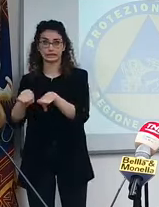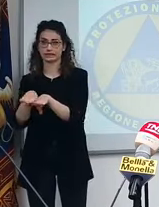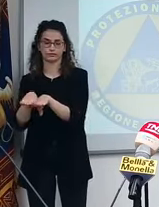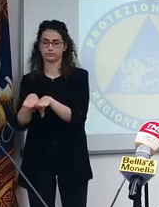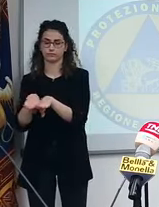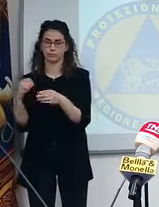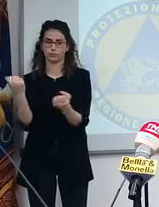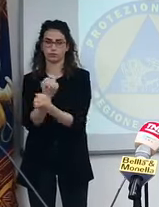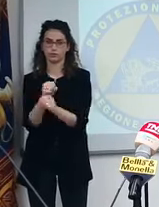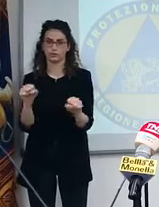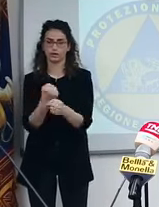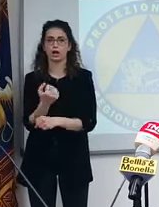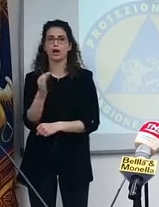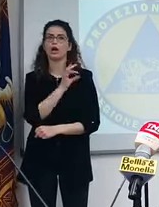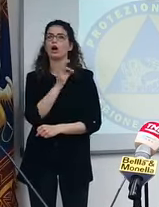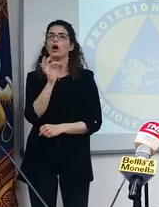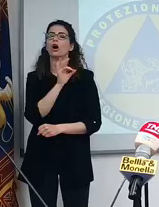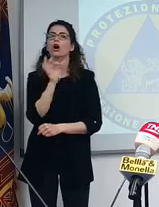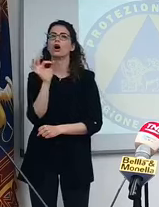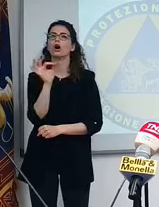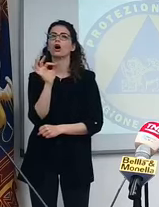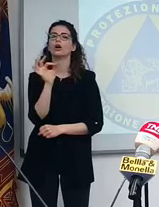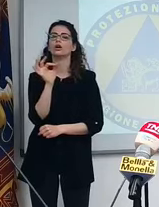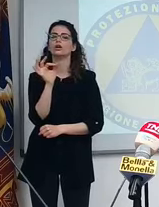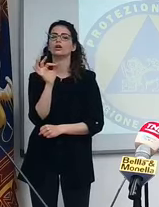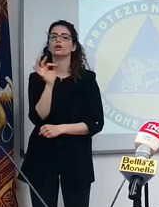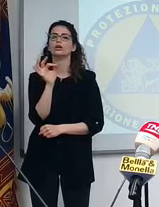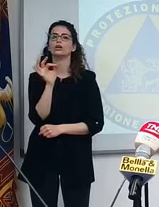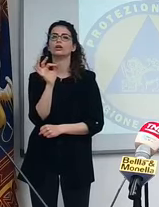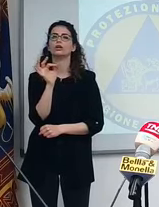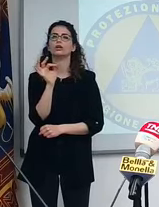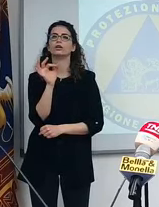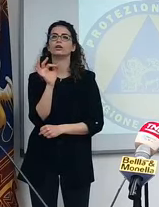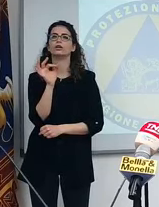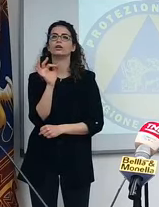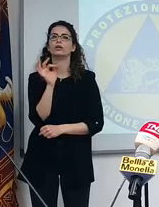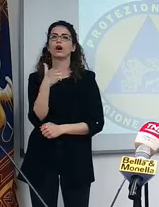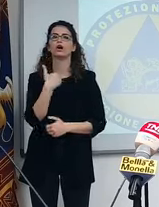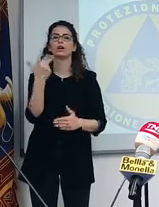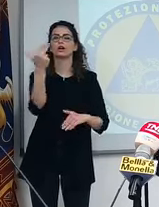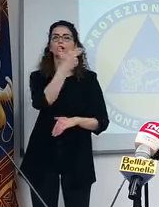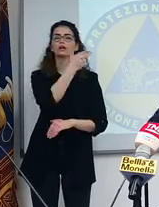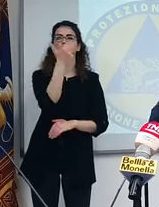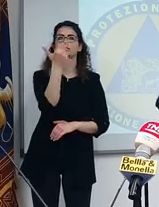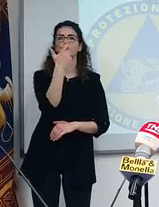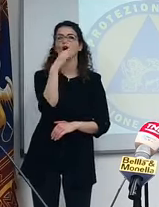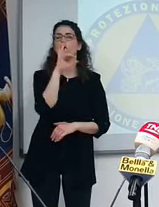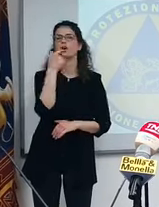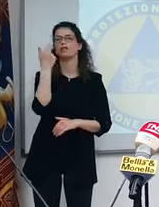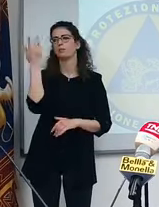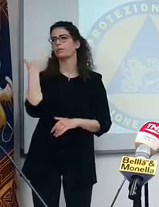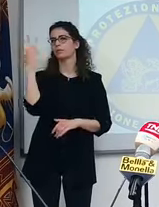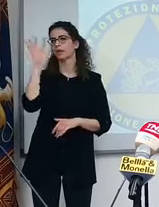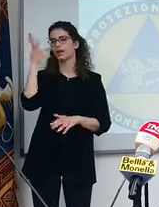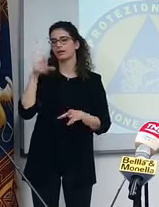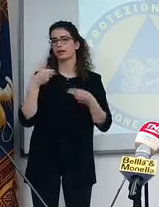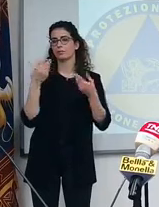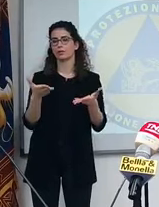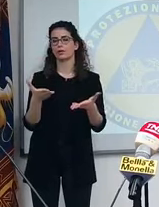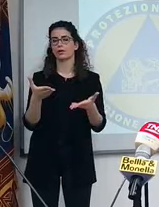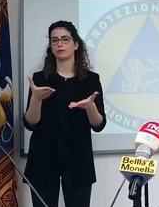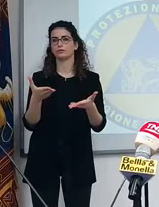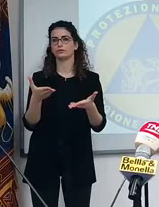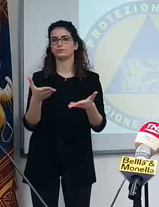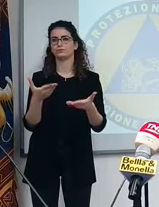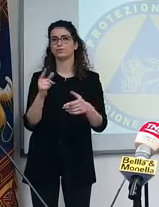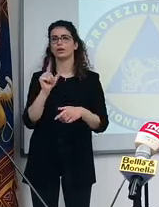Piuttosto che non puoi pensare che la ristorazione... Vi ho fatto prima l'esempio. Il primo